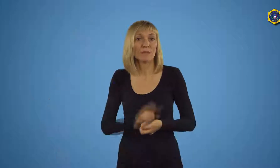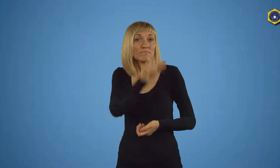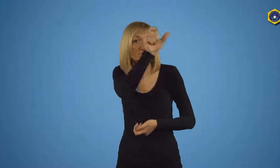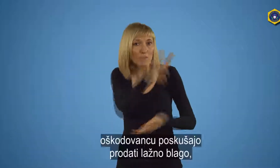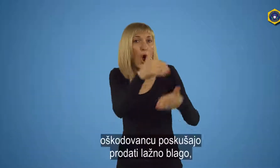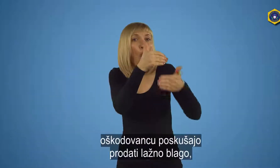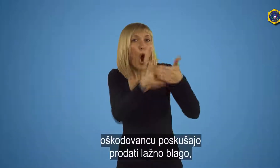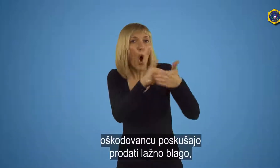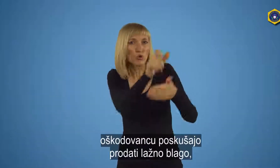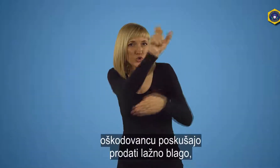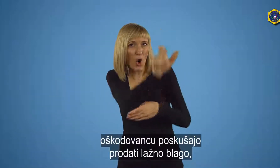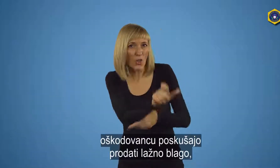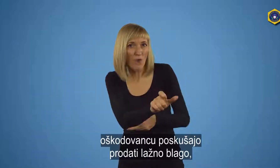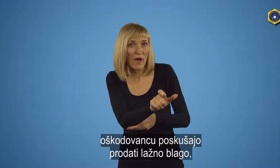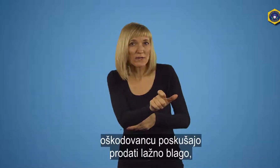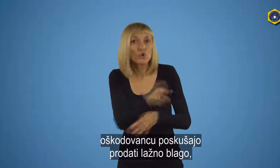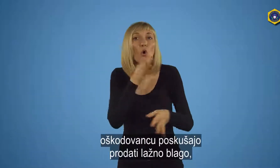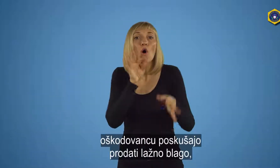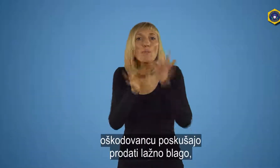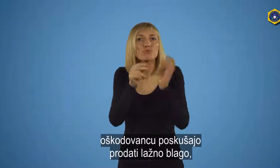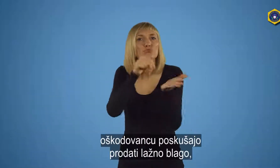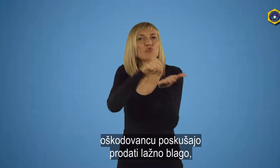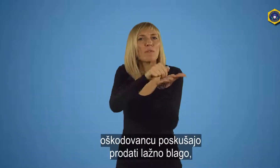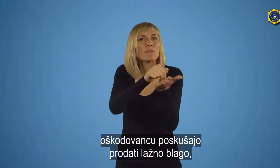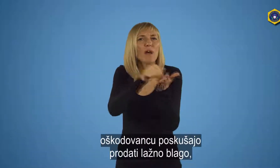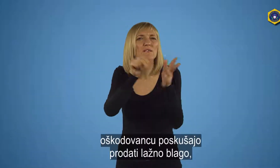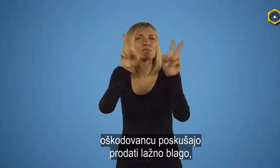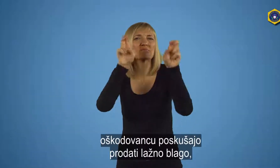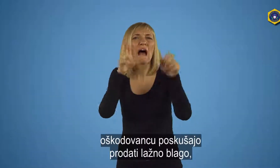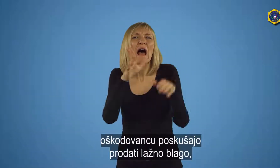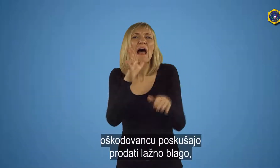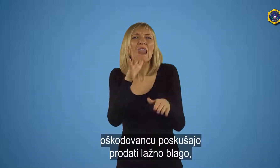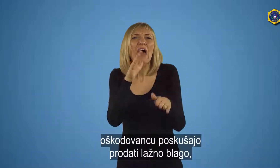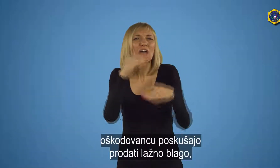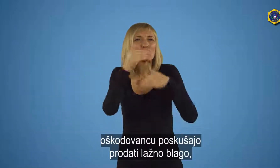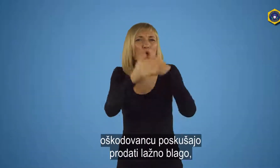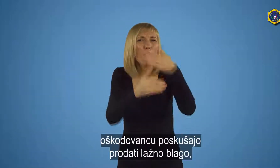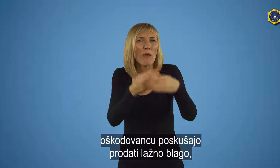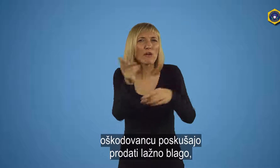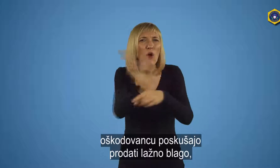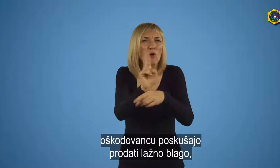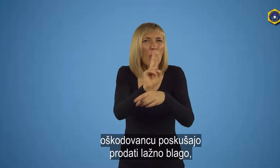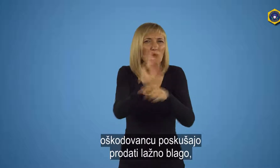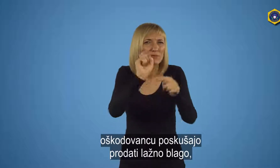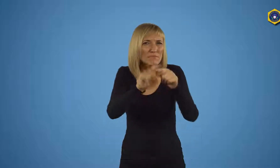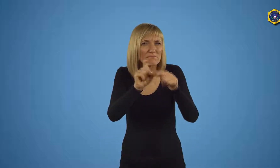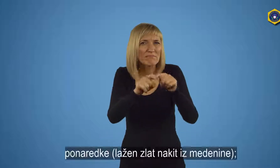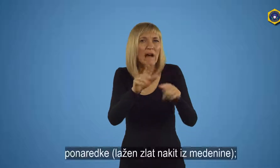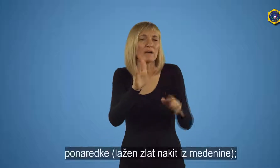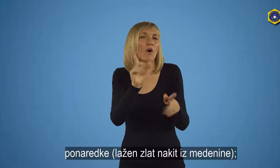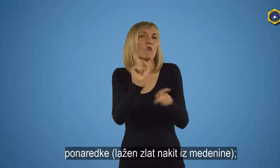Oškodovanco poskušajo prodati lažno vlago, ponaredke, lažen zlatnakit iz medenine.